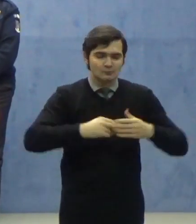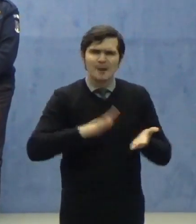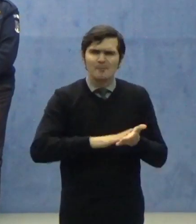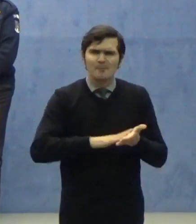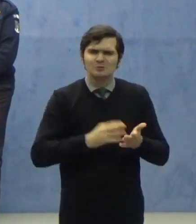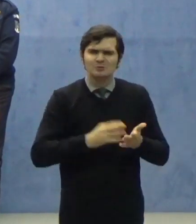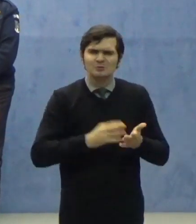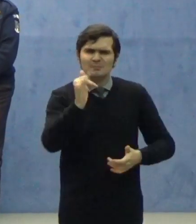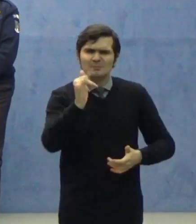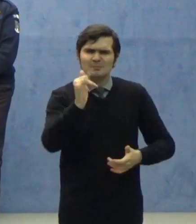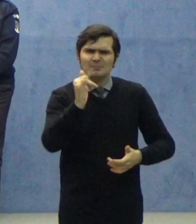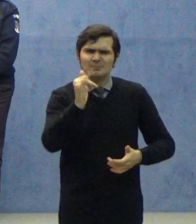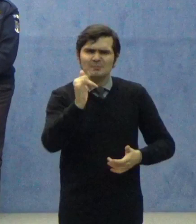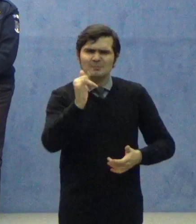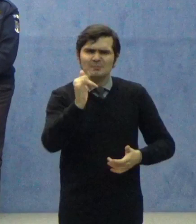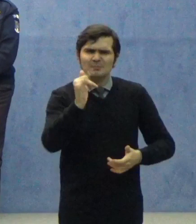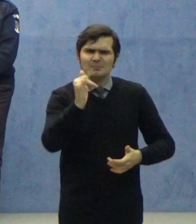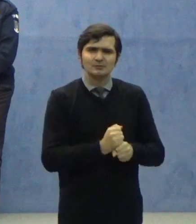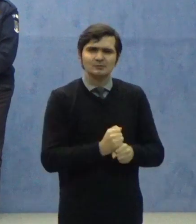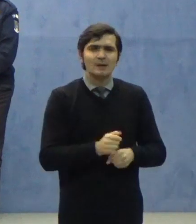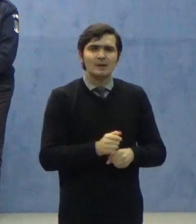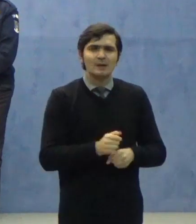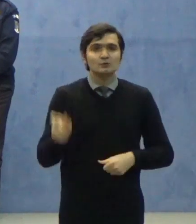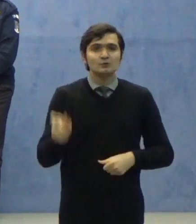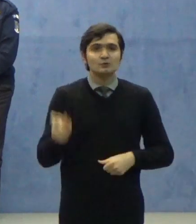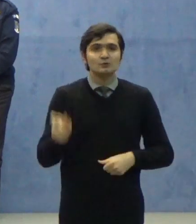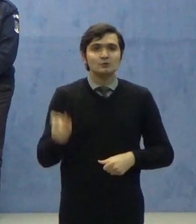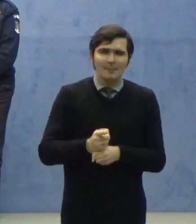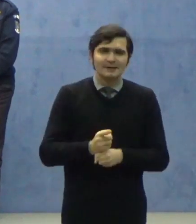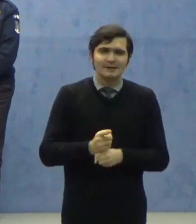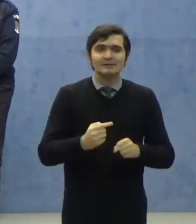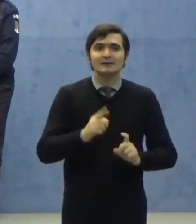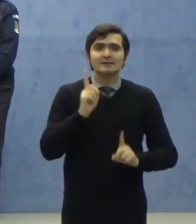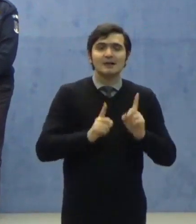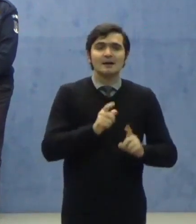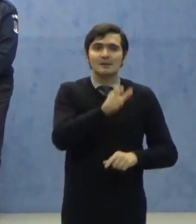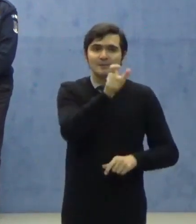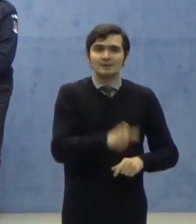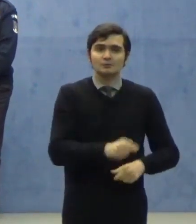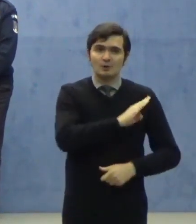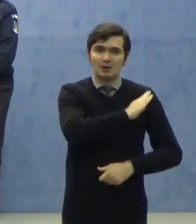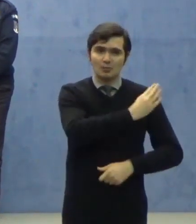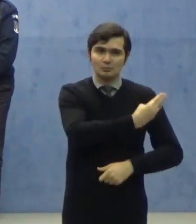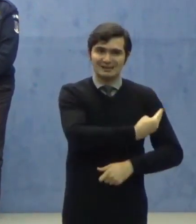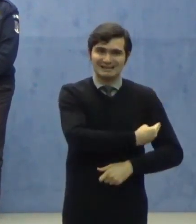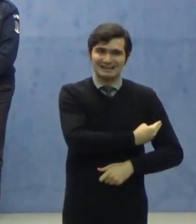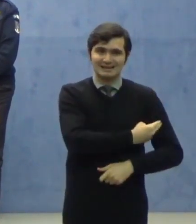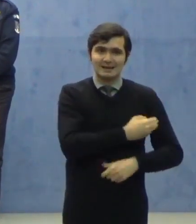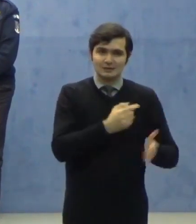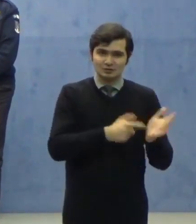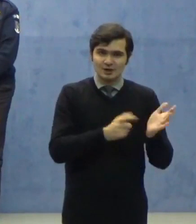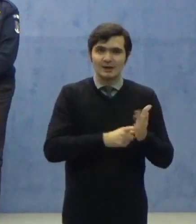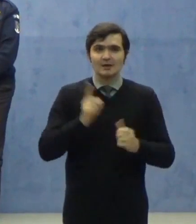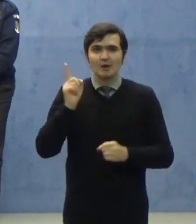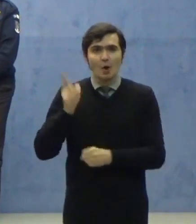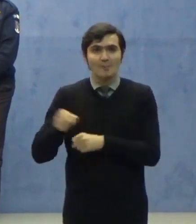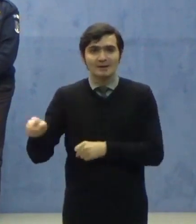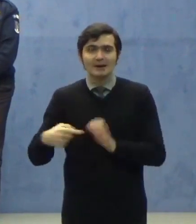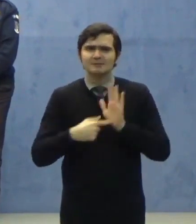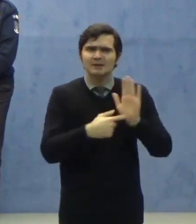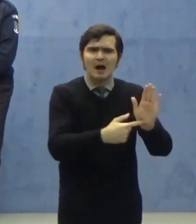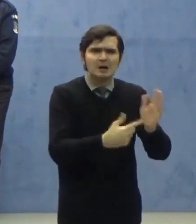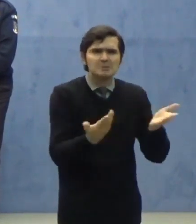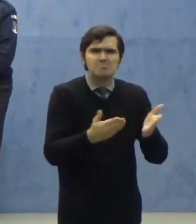deplasări în interes profesional, persoanele sunt obligate să prezinte la cererea personalului autorităților abilitate, legitimația de